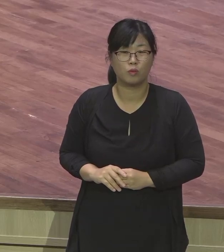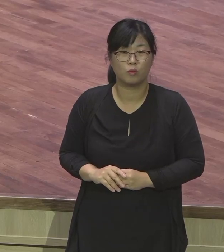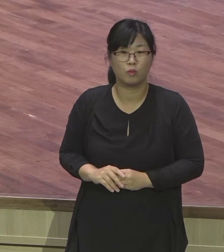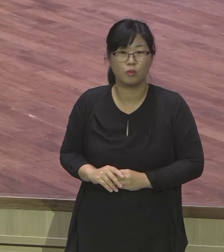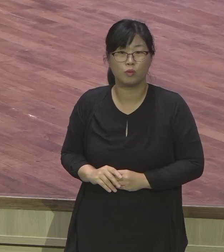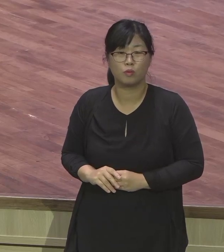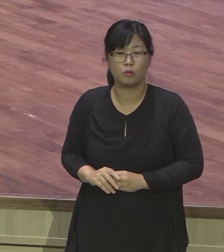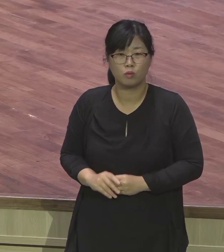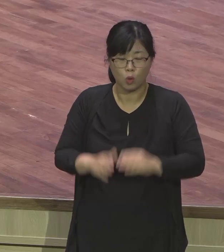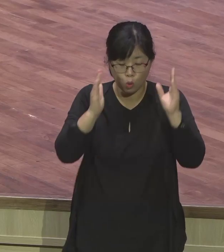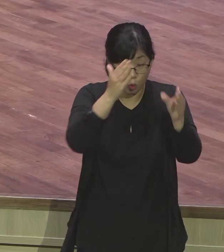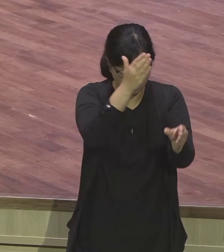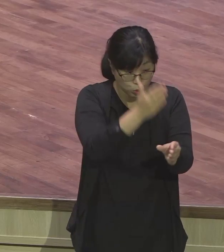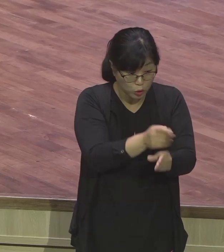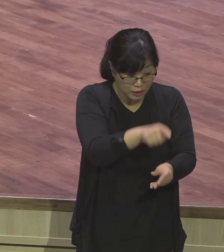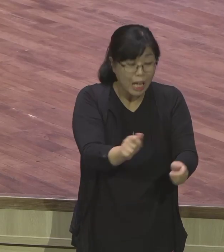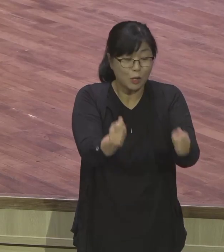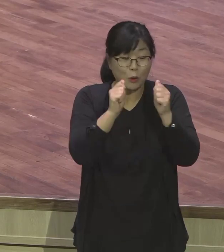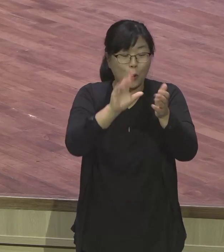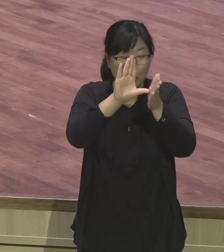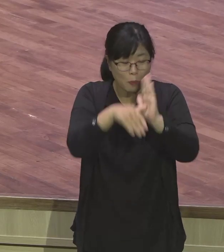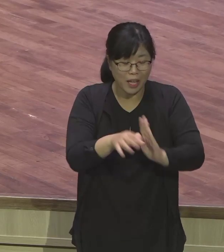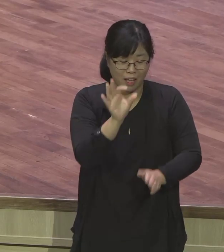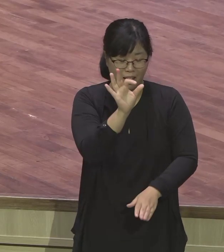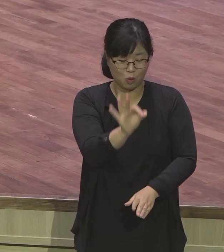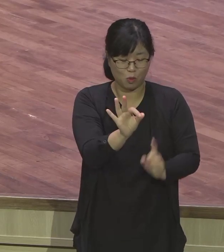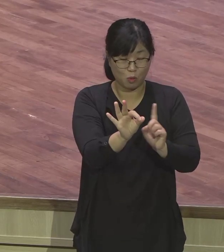그런데 총장 교회는 한 명까지 한 사람이 없어요.